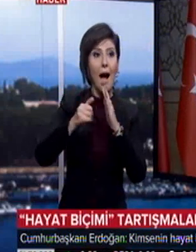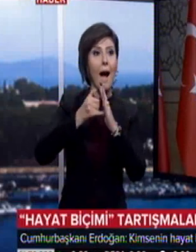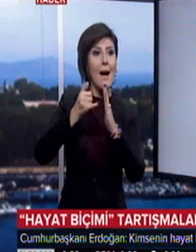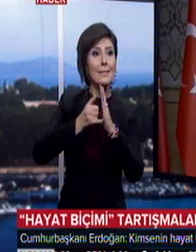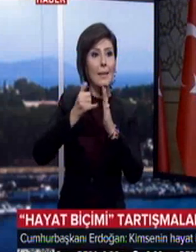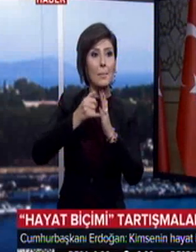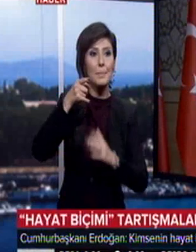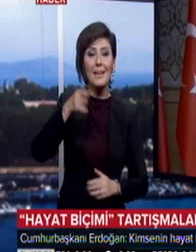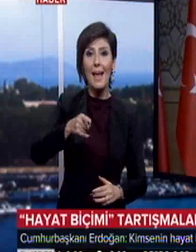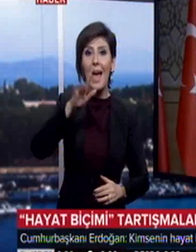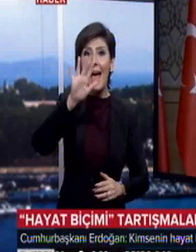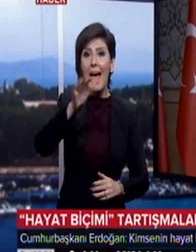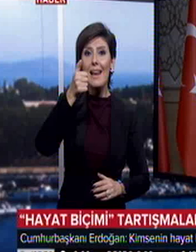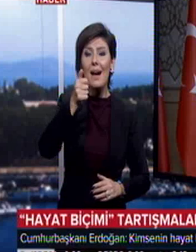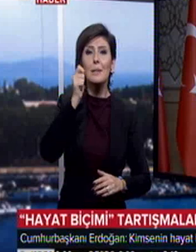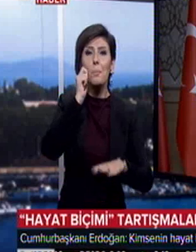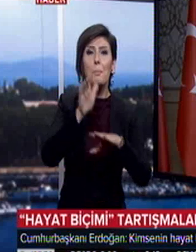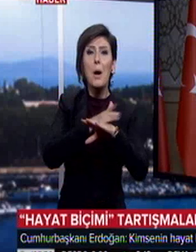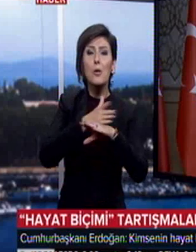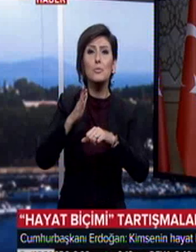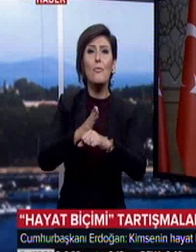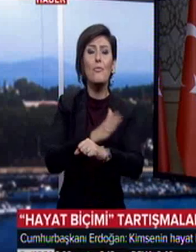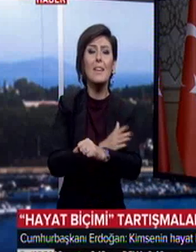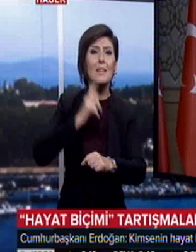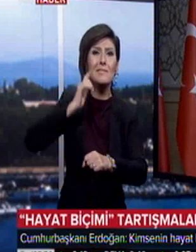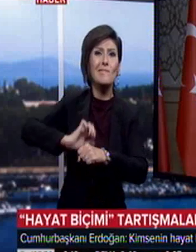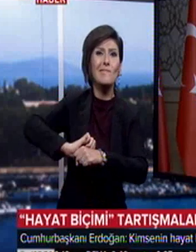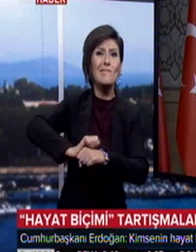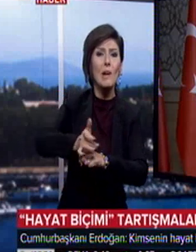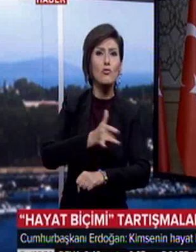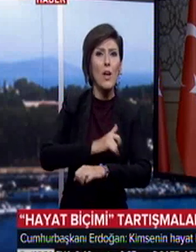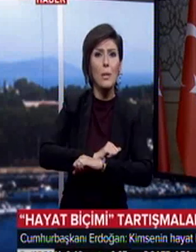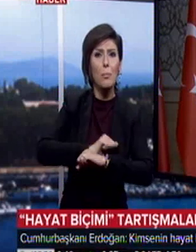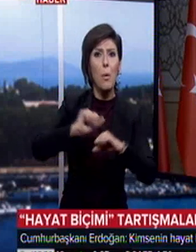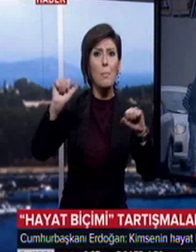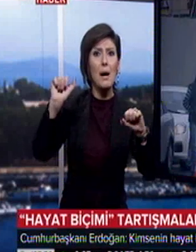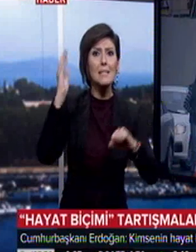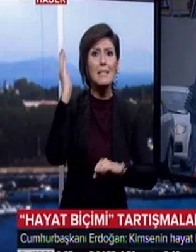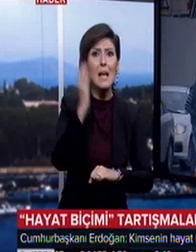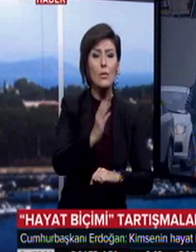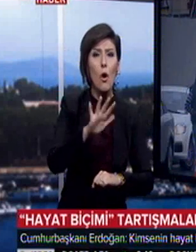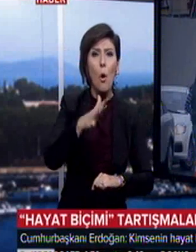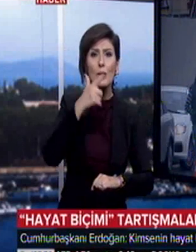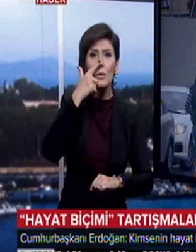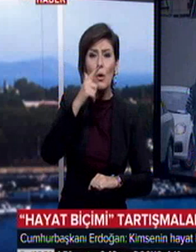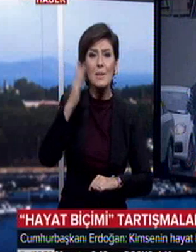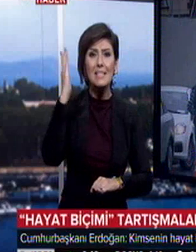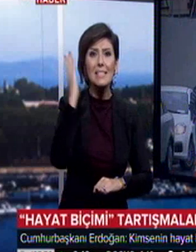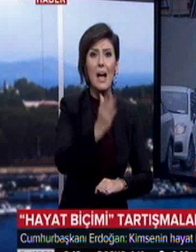56 masum vatandaşımızı katlettiği canlı bomba saldırısıyla Orta köy saldırısı arasında Allah